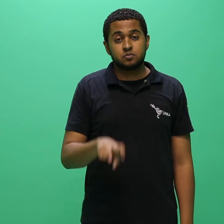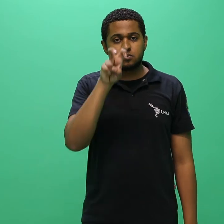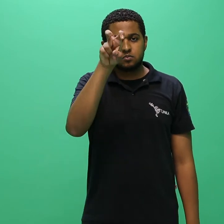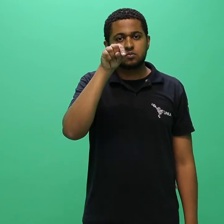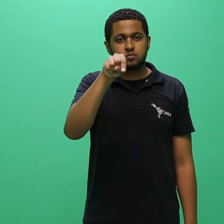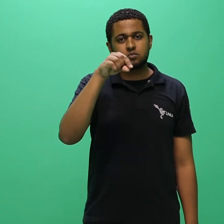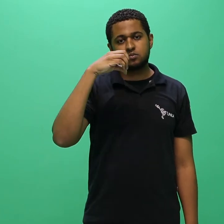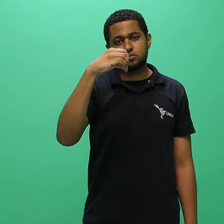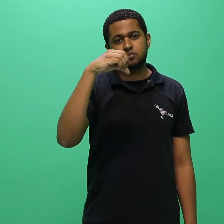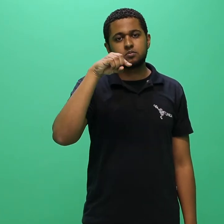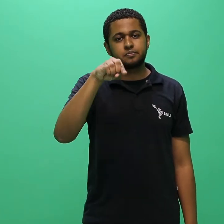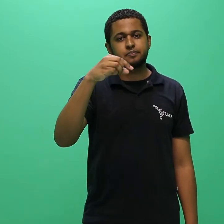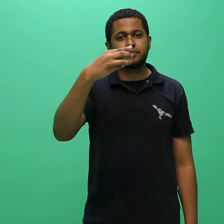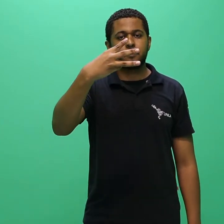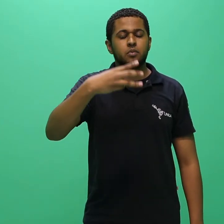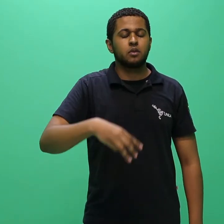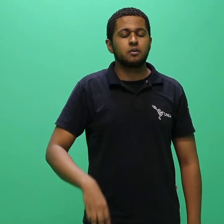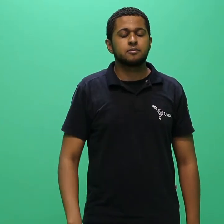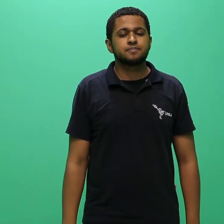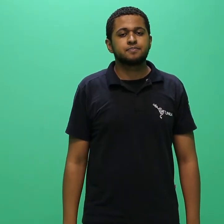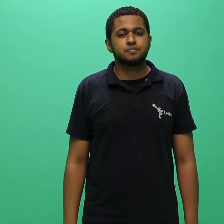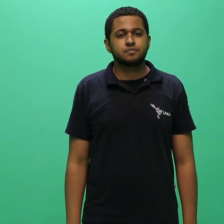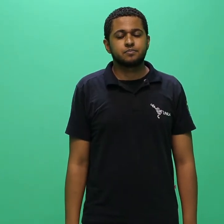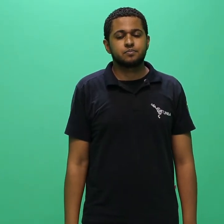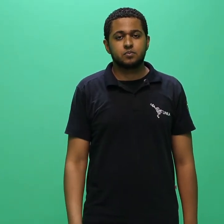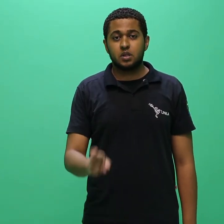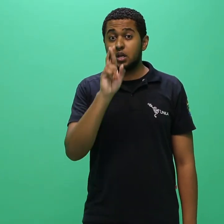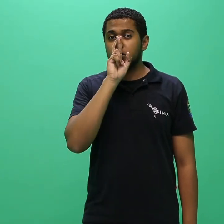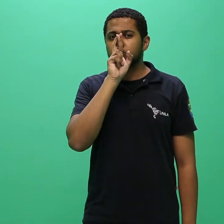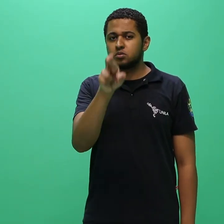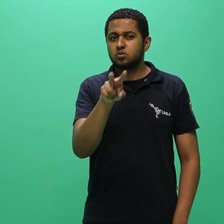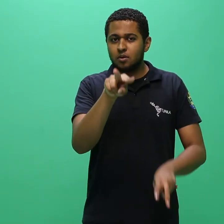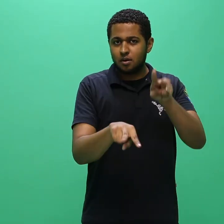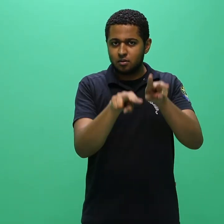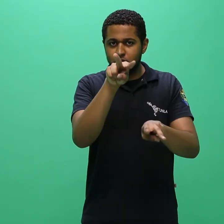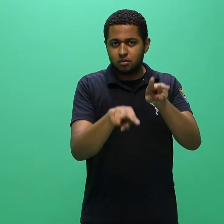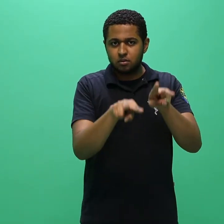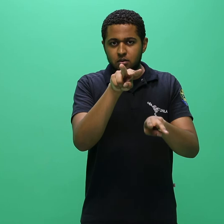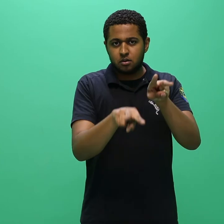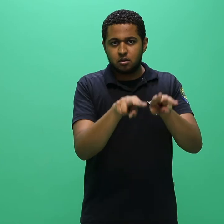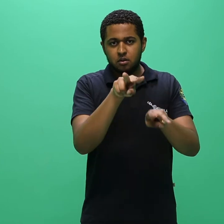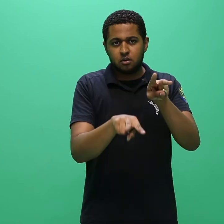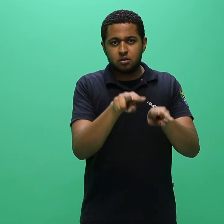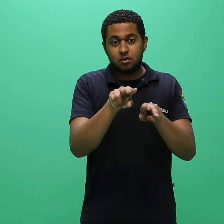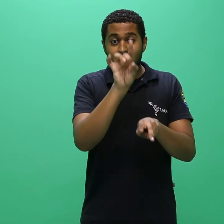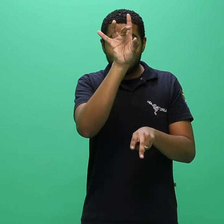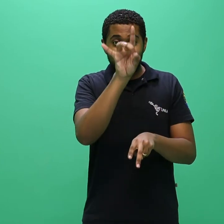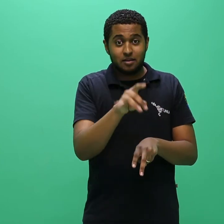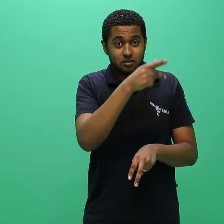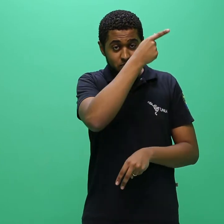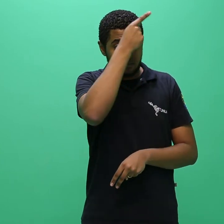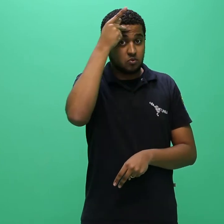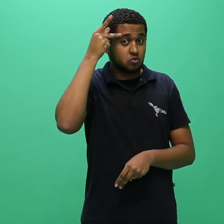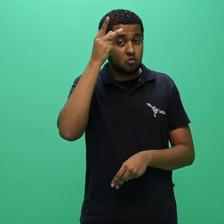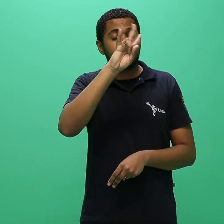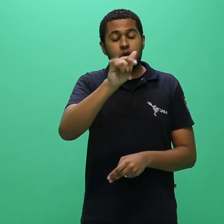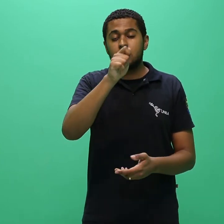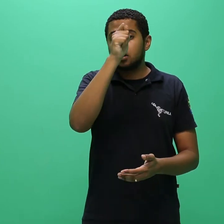.9.3. O resultado das análises de cada candidato será registrado pela